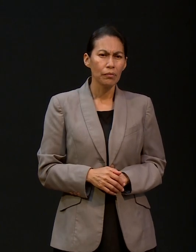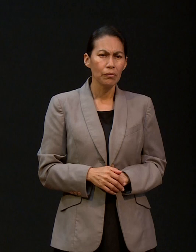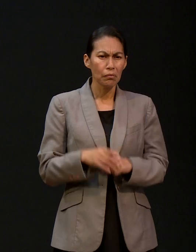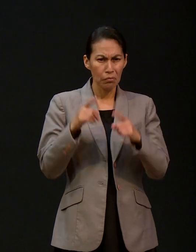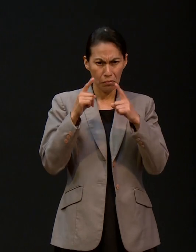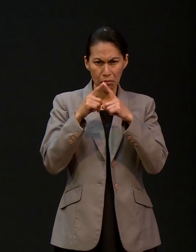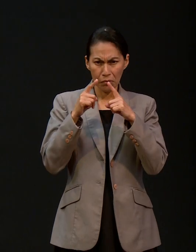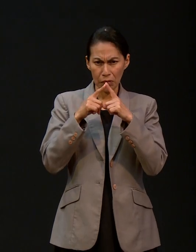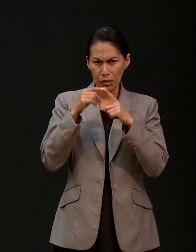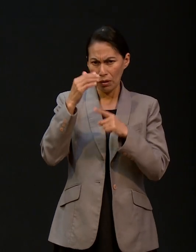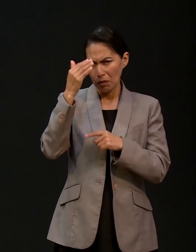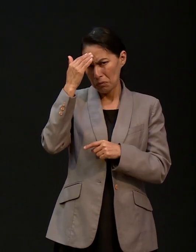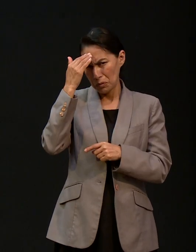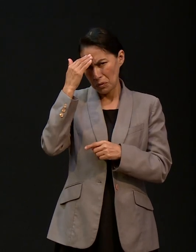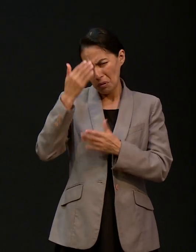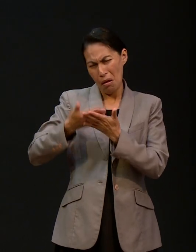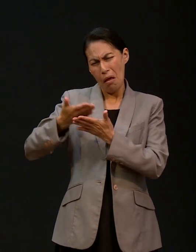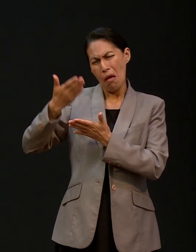conoció la iglesia desde joven.